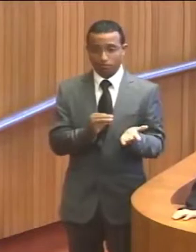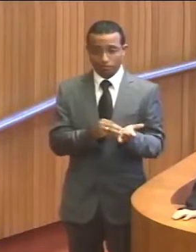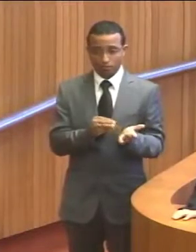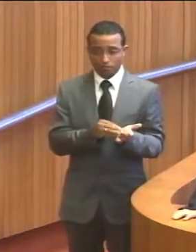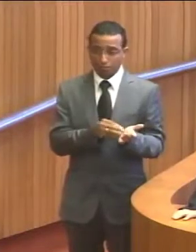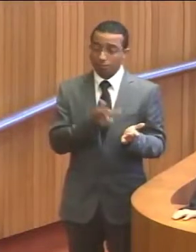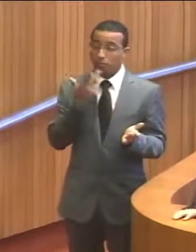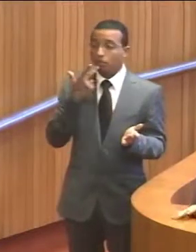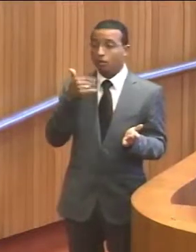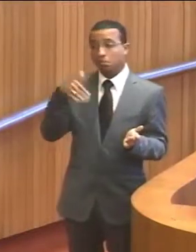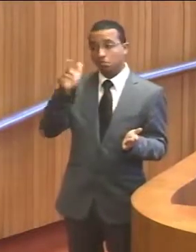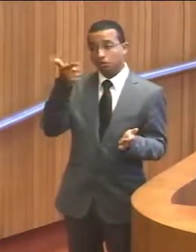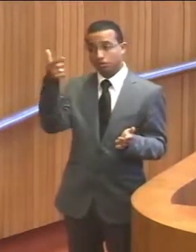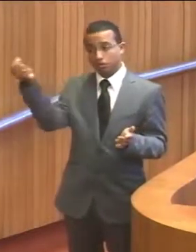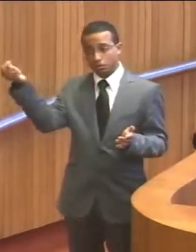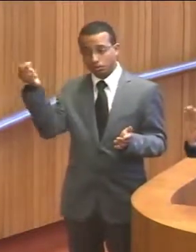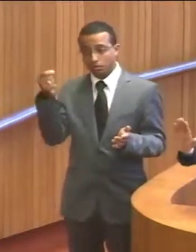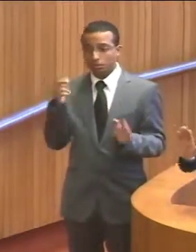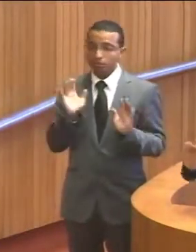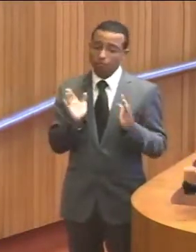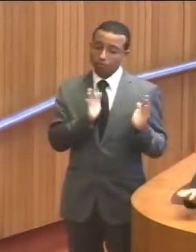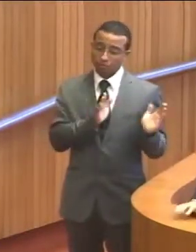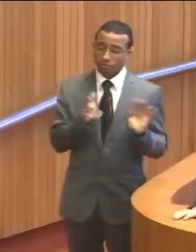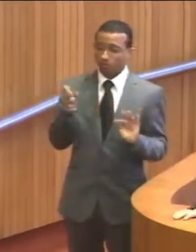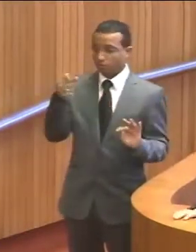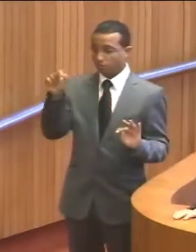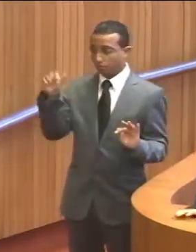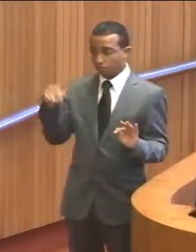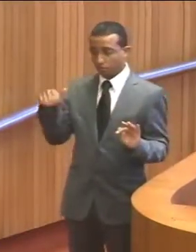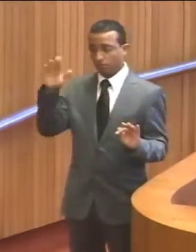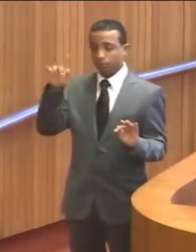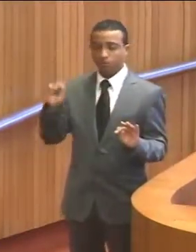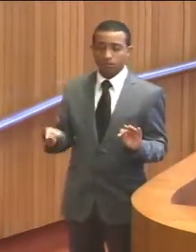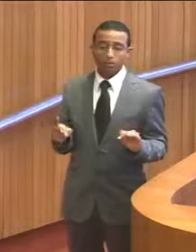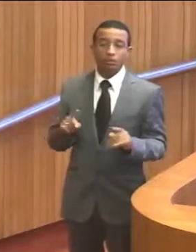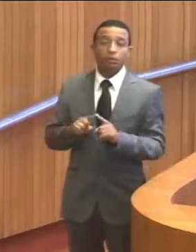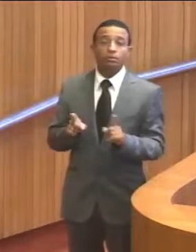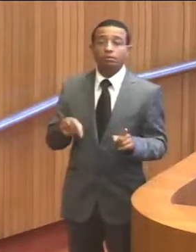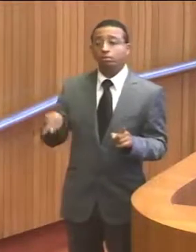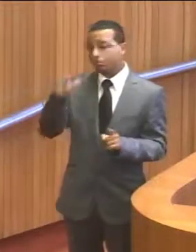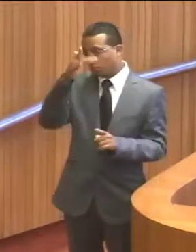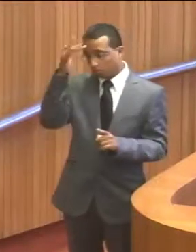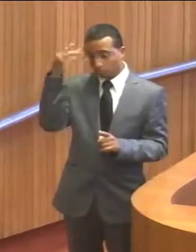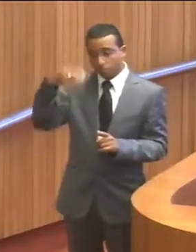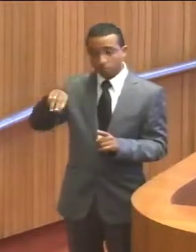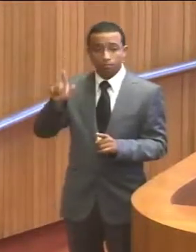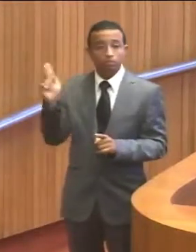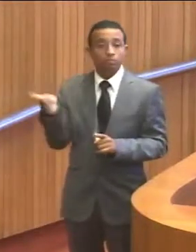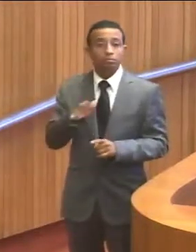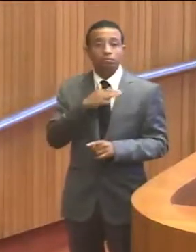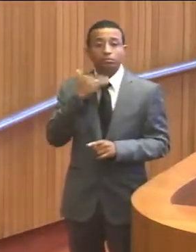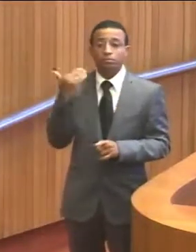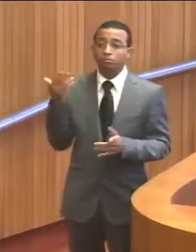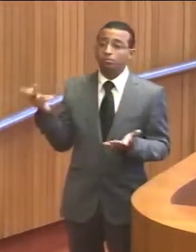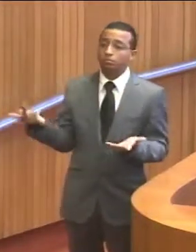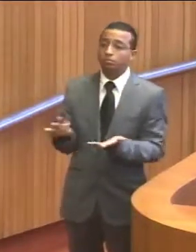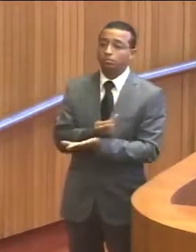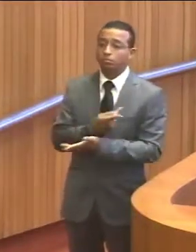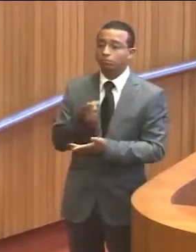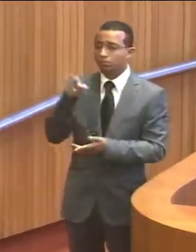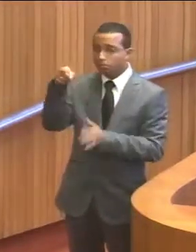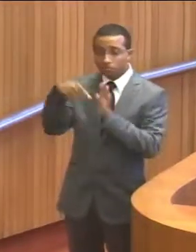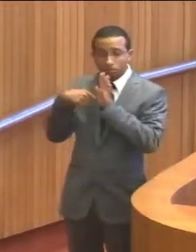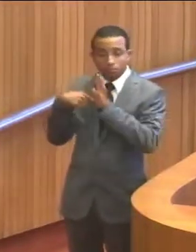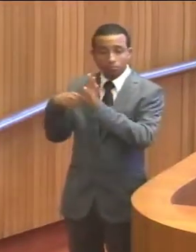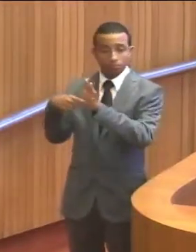Porque ela falou que ia gerar mais de 200. Ela tem dito que gerou mais de 70 mil. Mas os maranhenses estão morrendo em acidente. Aquilo